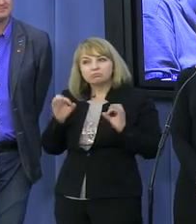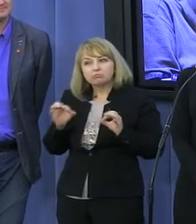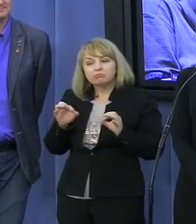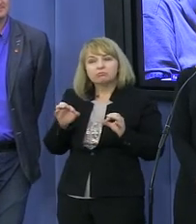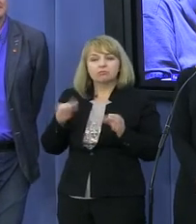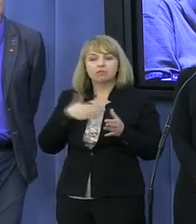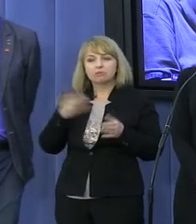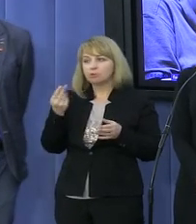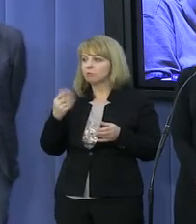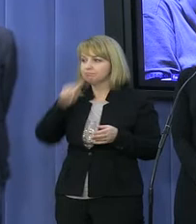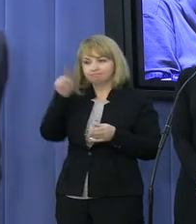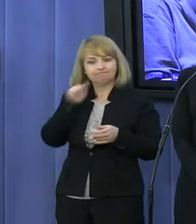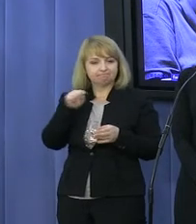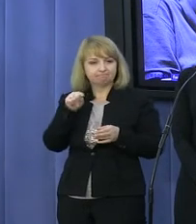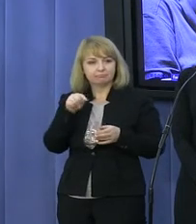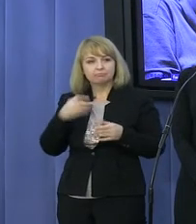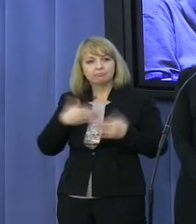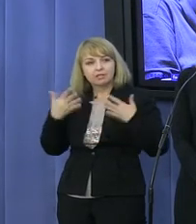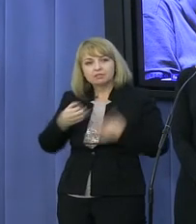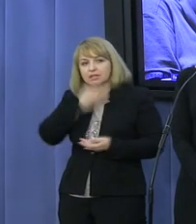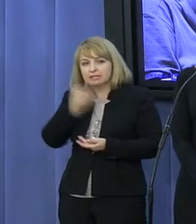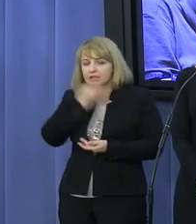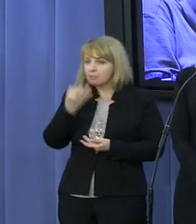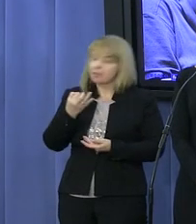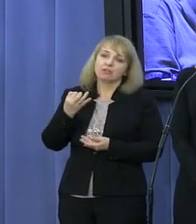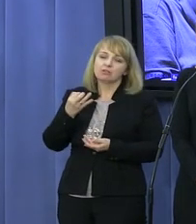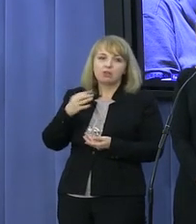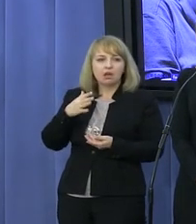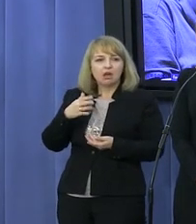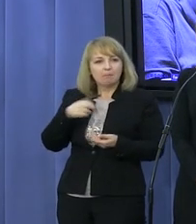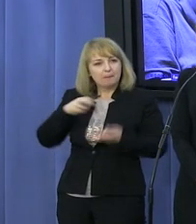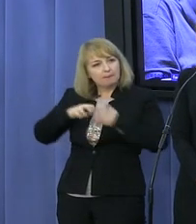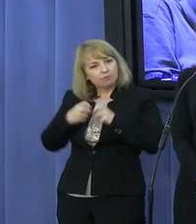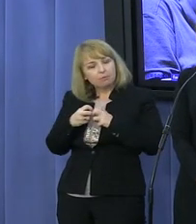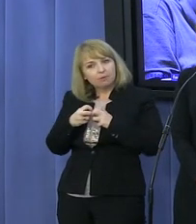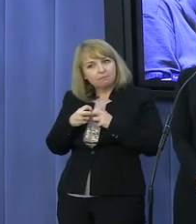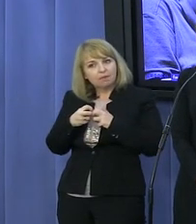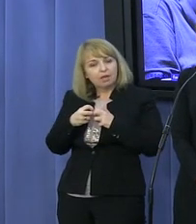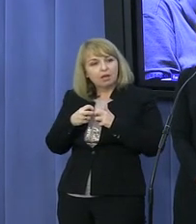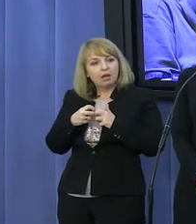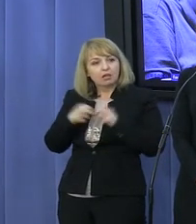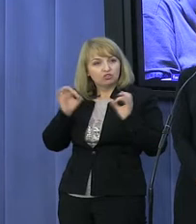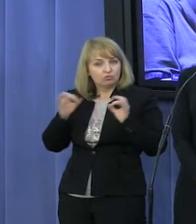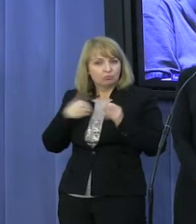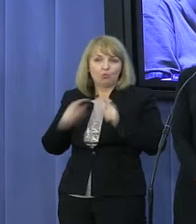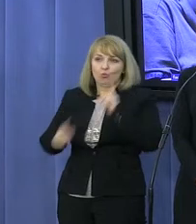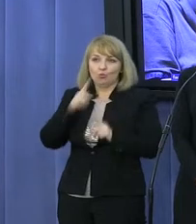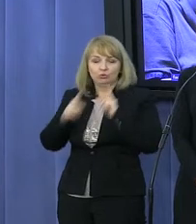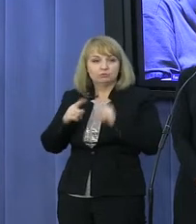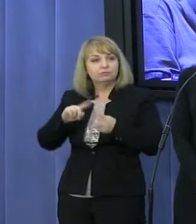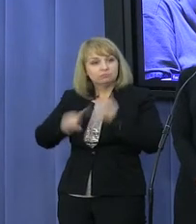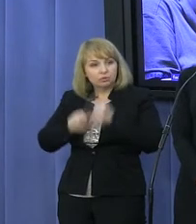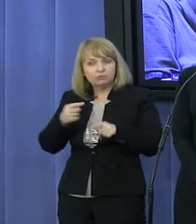poproszę Państwa, abyście pomogli mi rozwiązać ten mój dylemat. Ponieważ tak. Gdy dzisiaj rozmawia się z